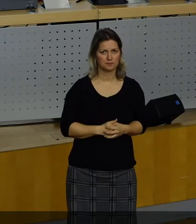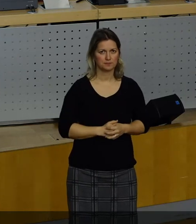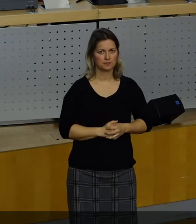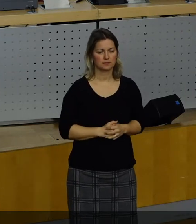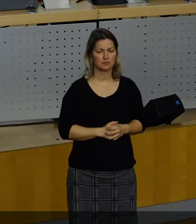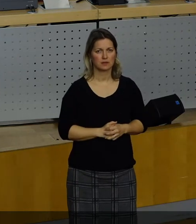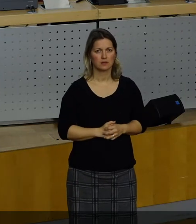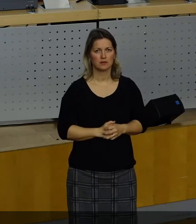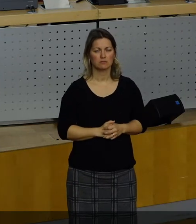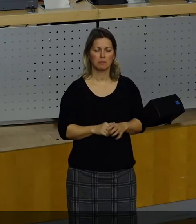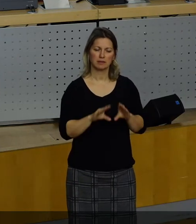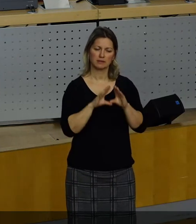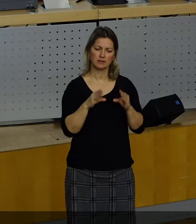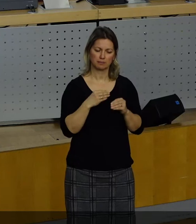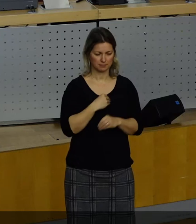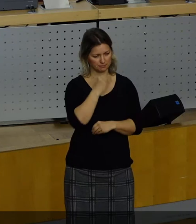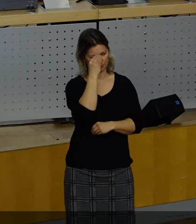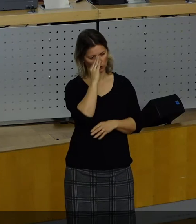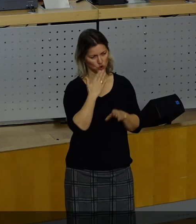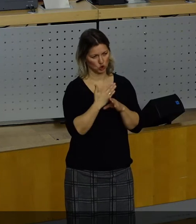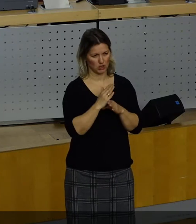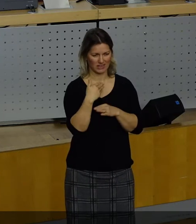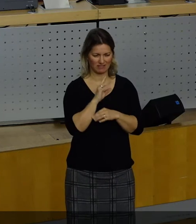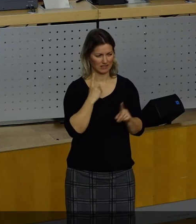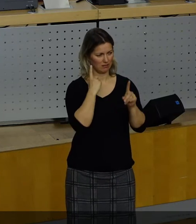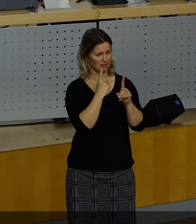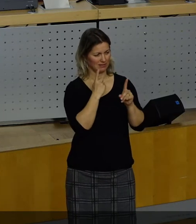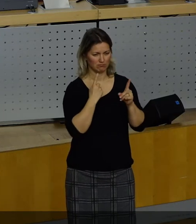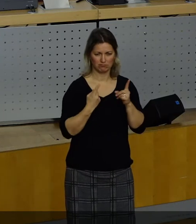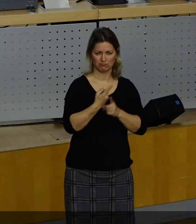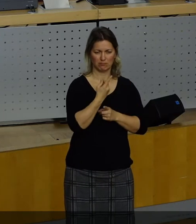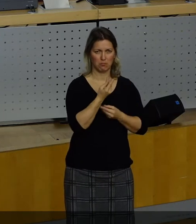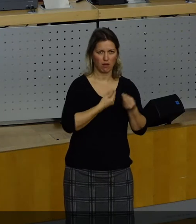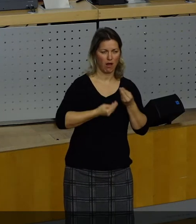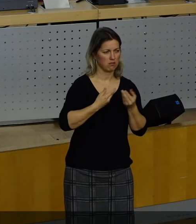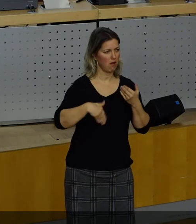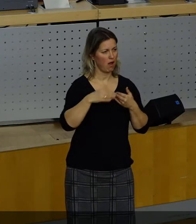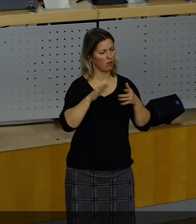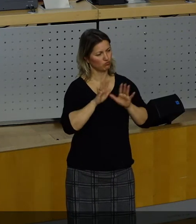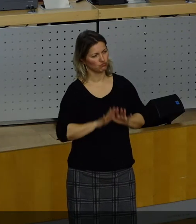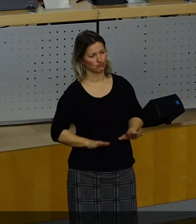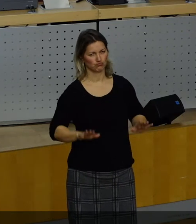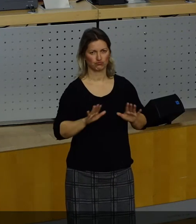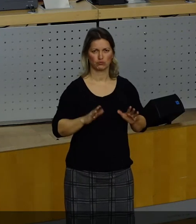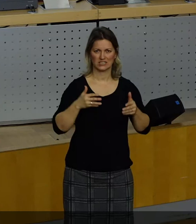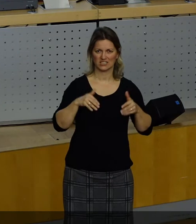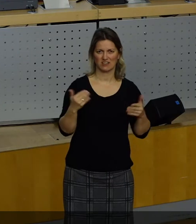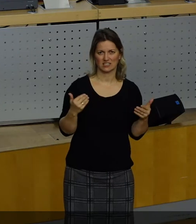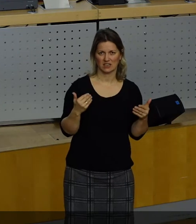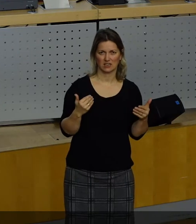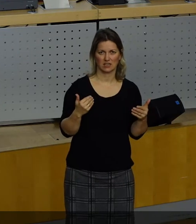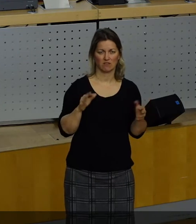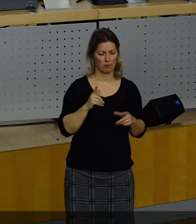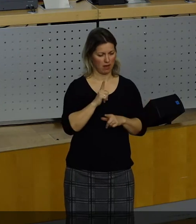Insgesamt kann ich feststellen, dass bei den Beratungen alle Beteiligten besonnen gehandelt haben, da sie nicht nur die Belange der